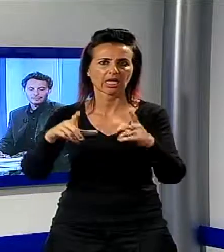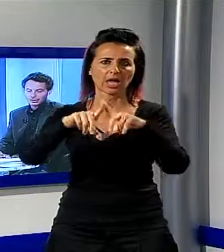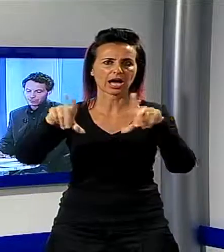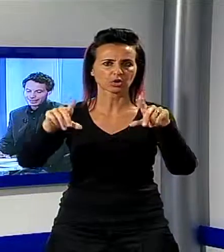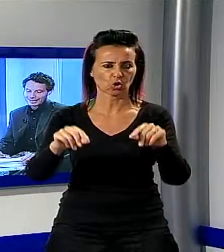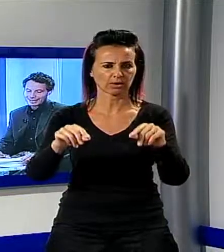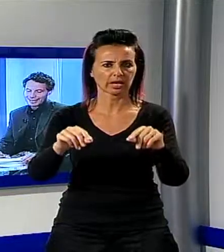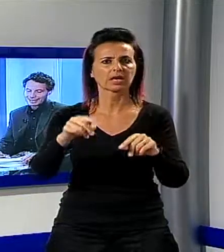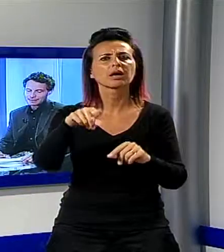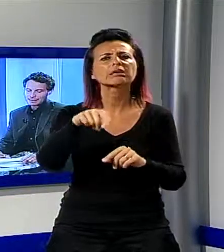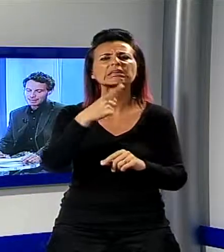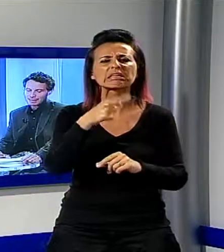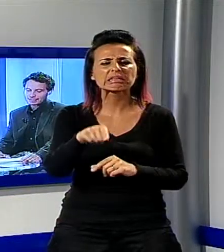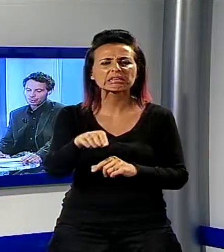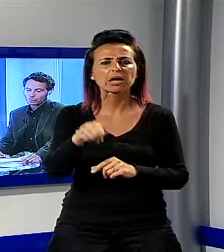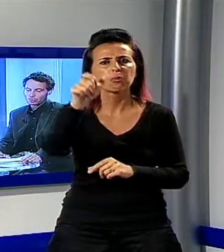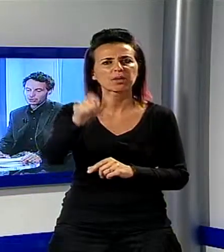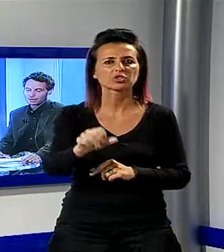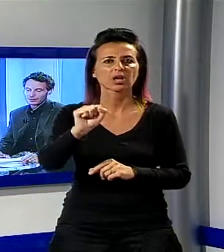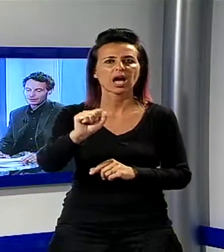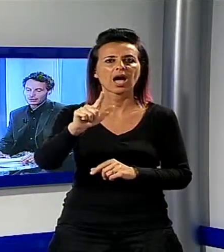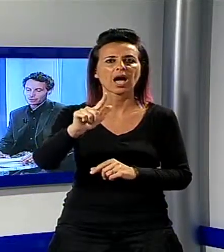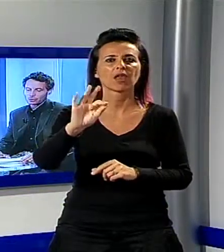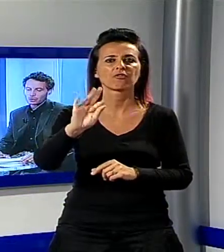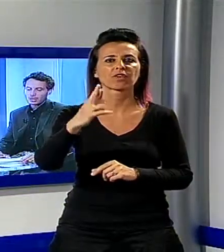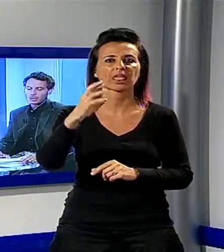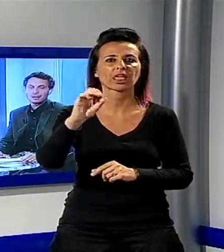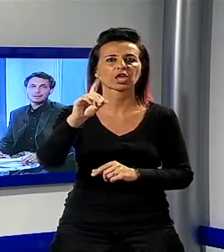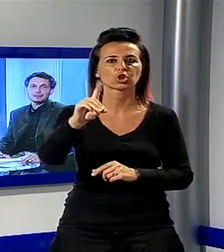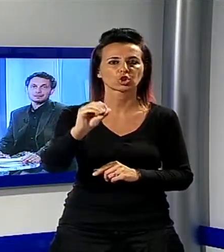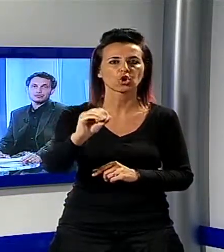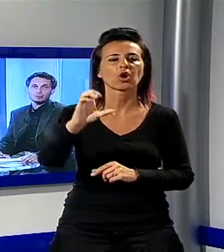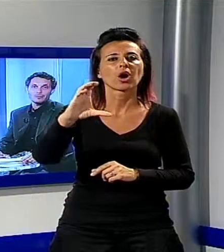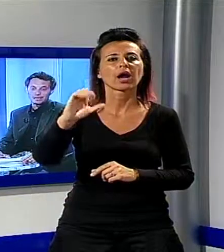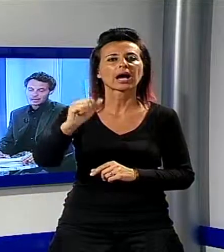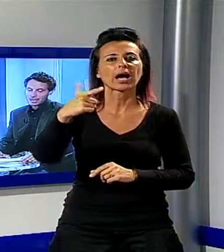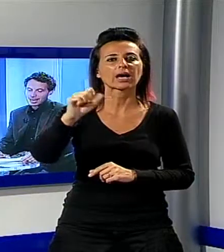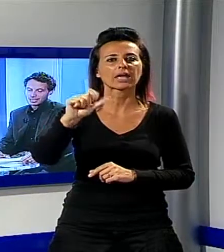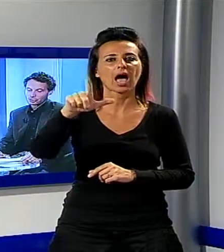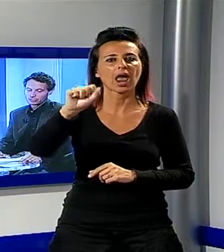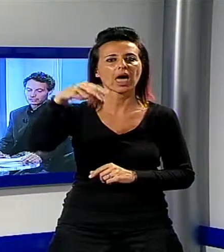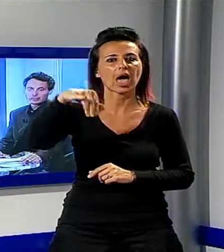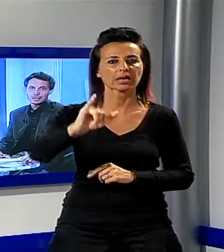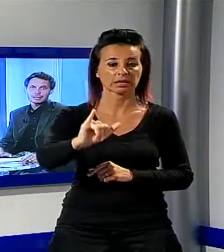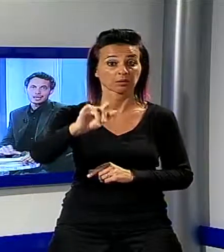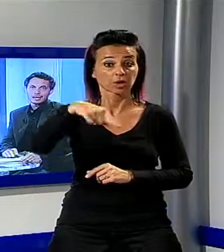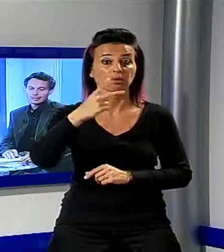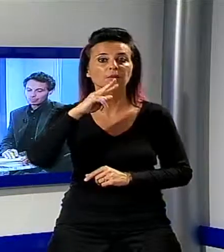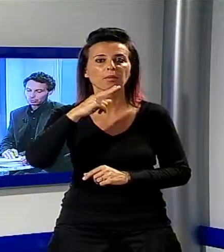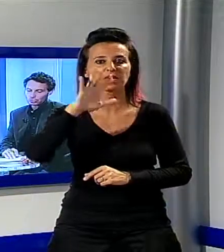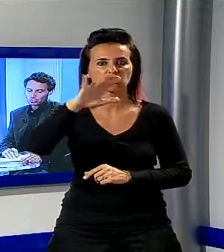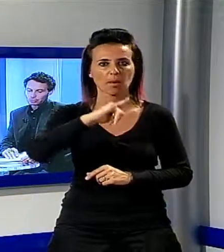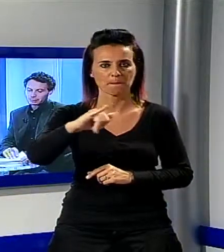di Alfredo Catalani da Venezia a Colognora in Val di Roggio che verrà presentato domani alle 17.30